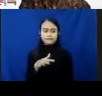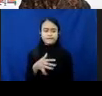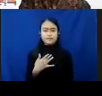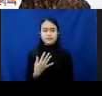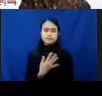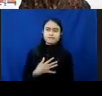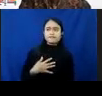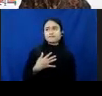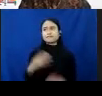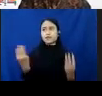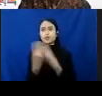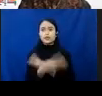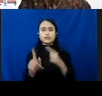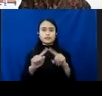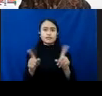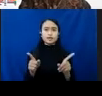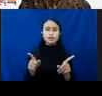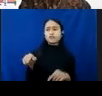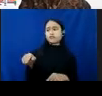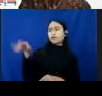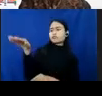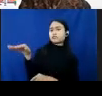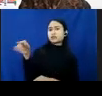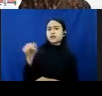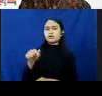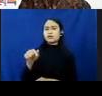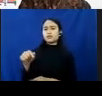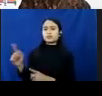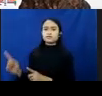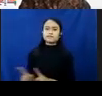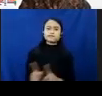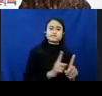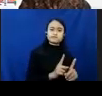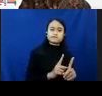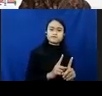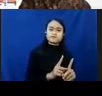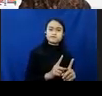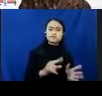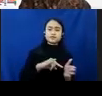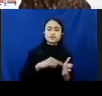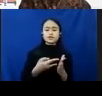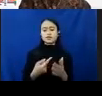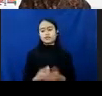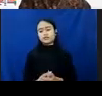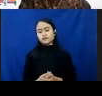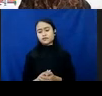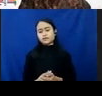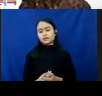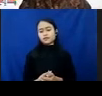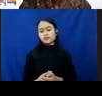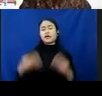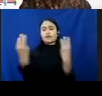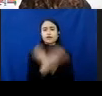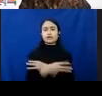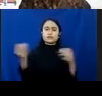WhatsApp, tapi pelaku kejahatan diboncengi, memboncengi diri dengan teknologi itu. Dan WhatsApp gagal melindungi